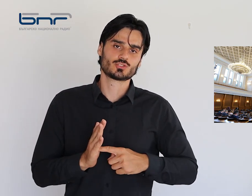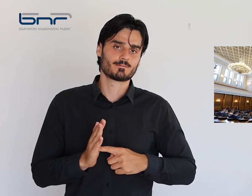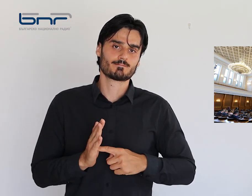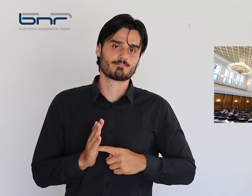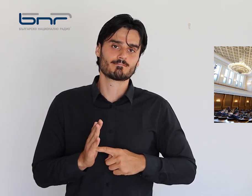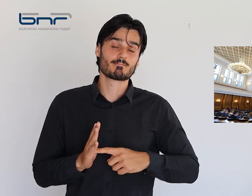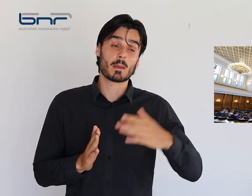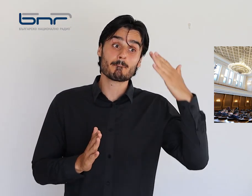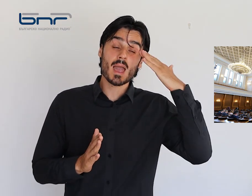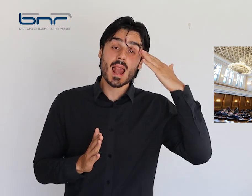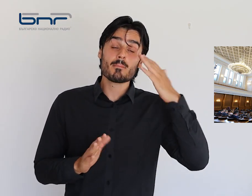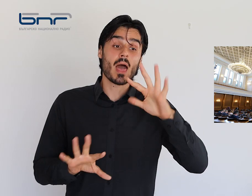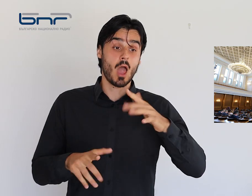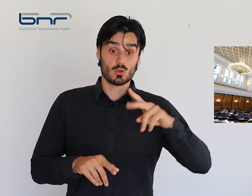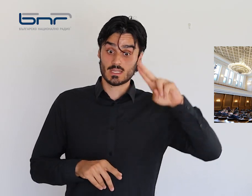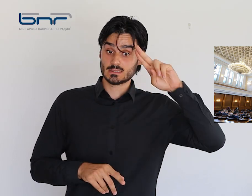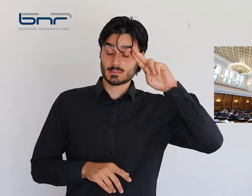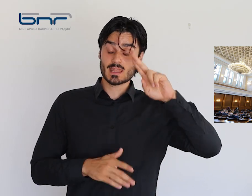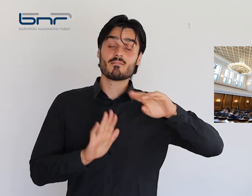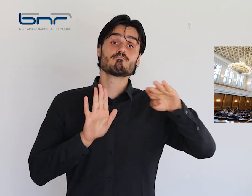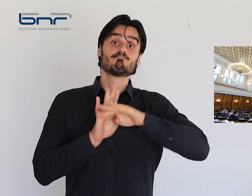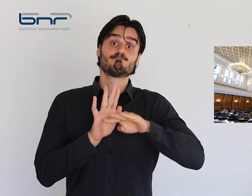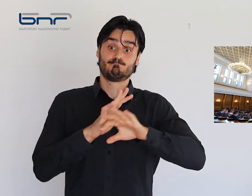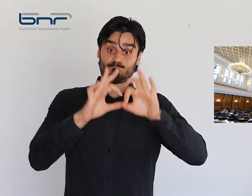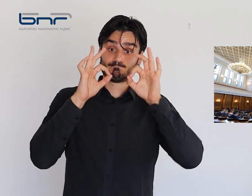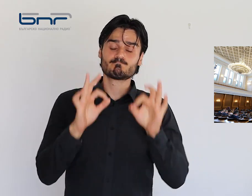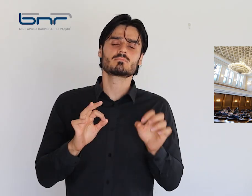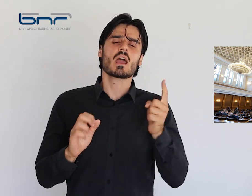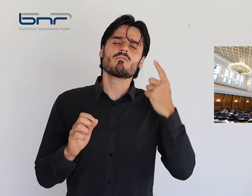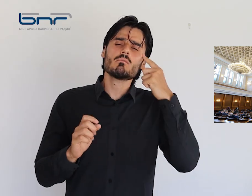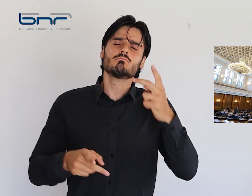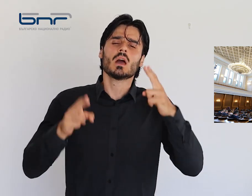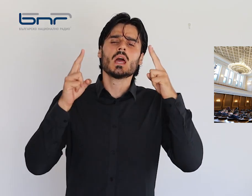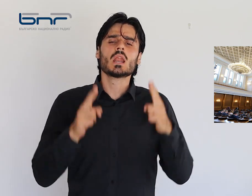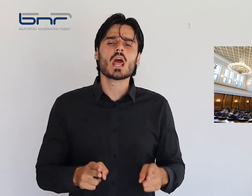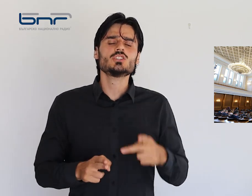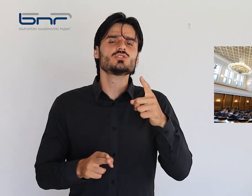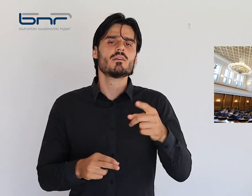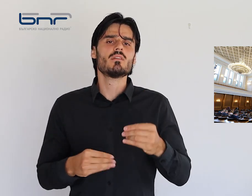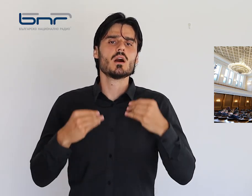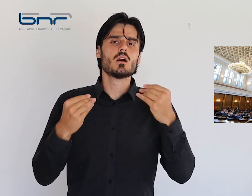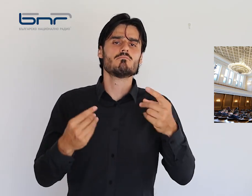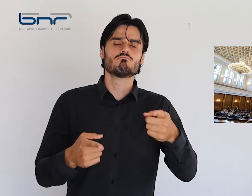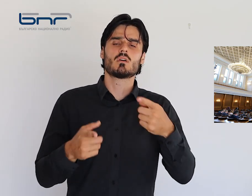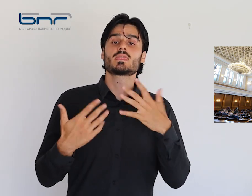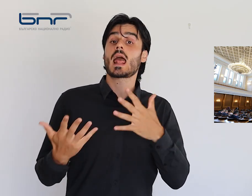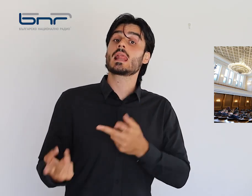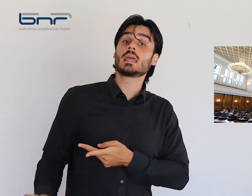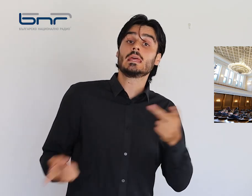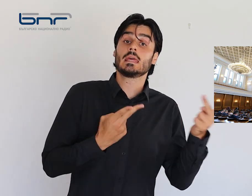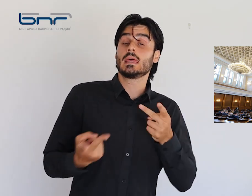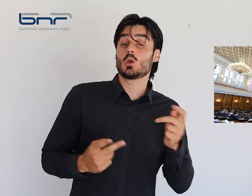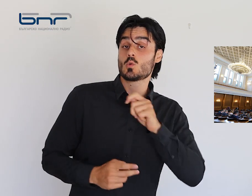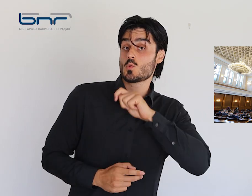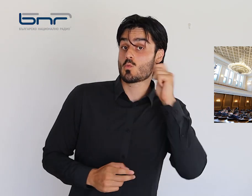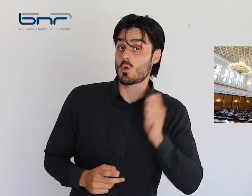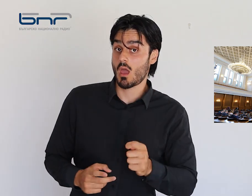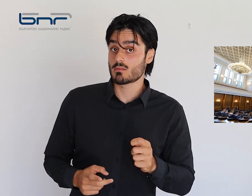парламент реши да изпълни програмата си за днес, депутатите ще трябва да решават дали ще дадем бейтери на жандармерията на Украина, дали да се премести